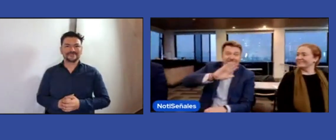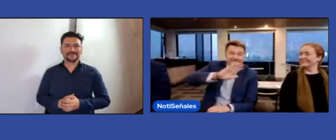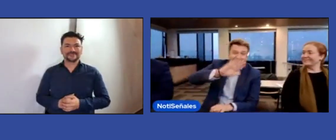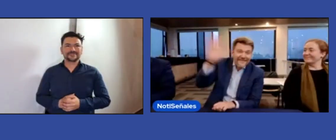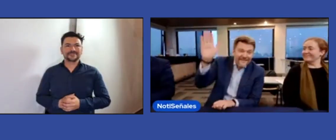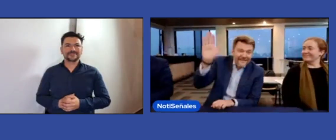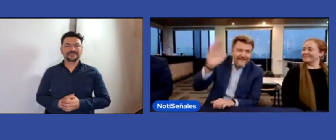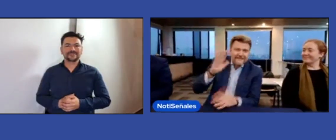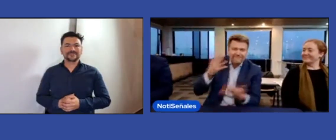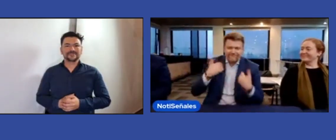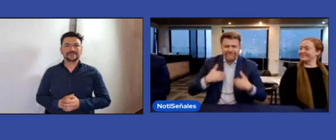Hola,